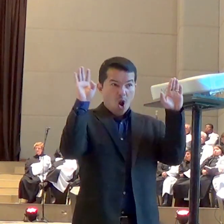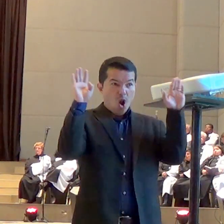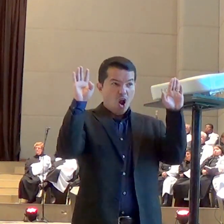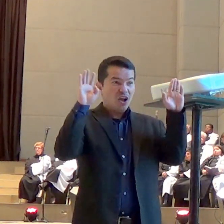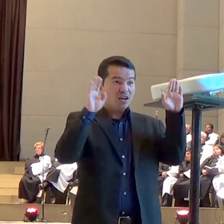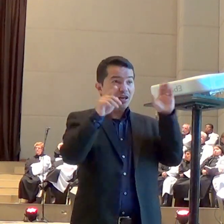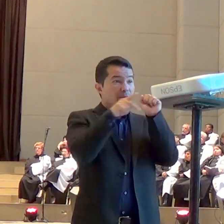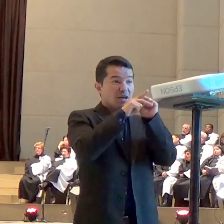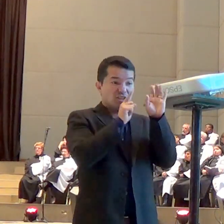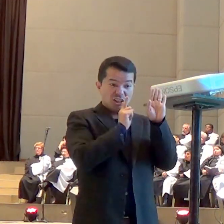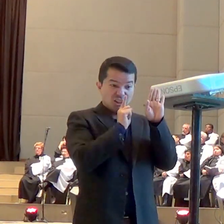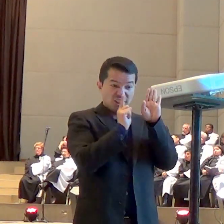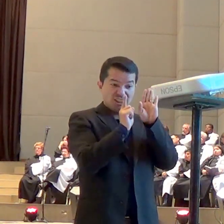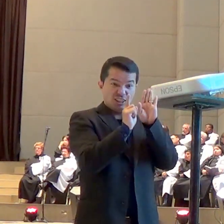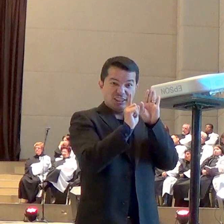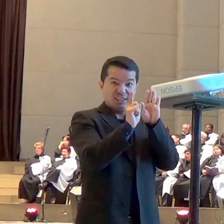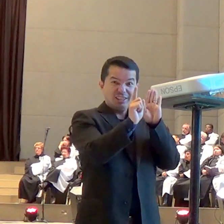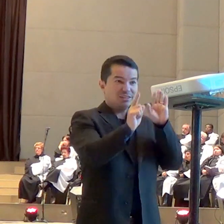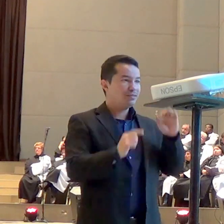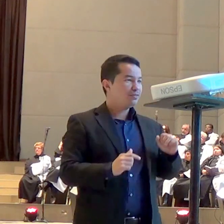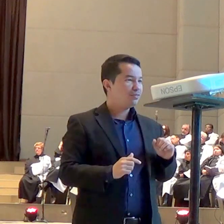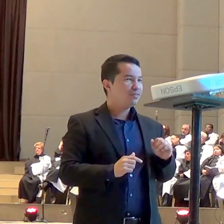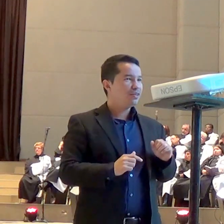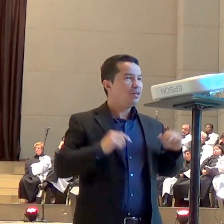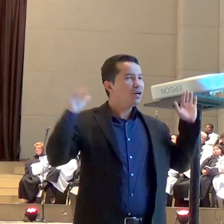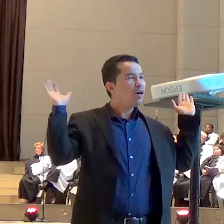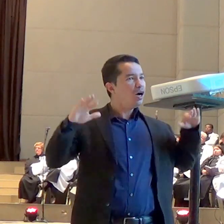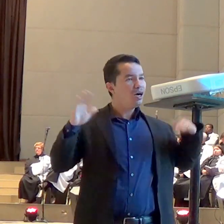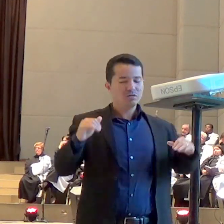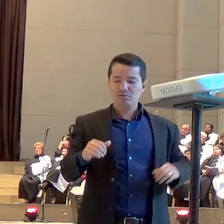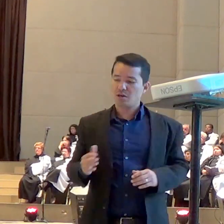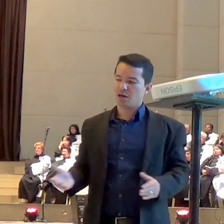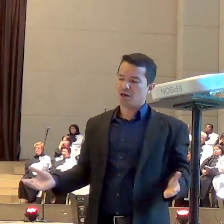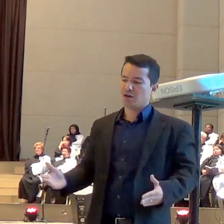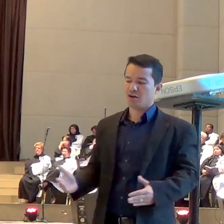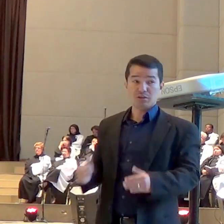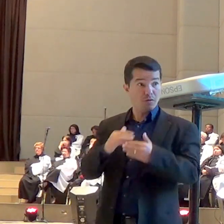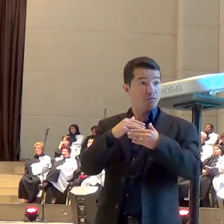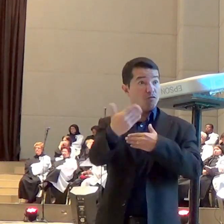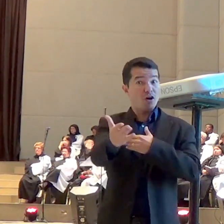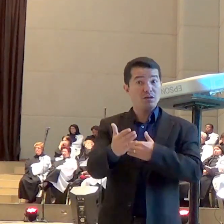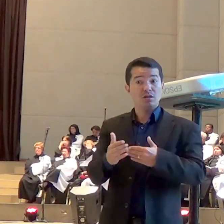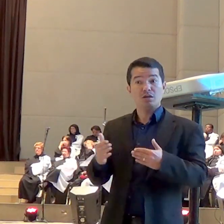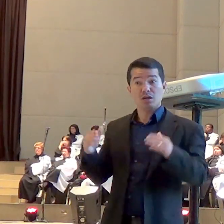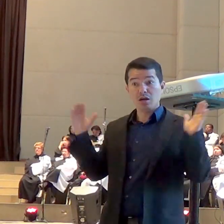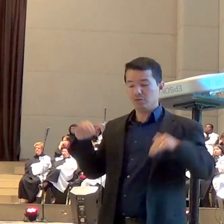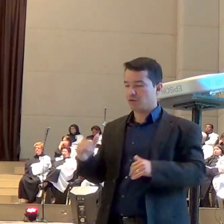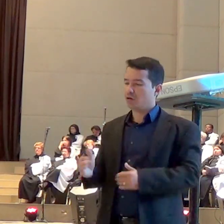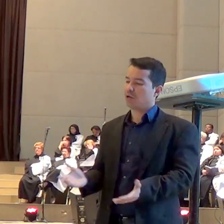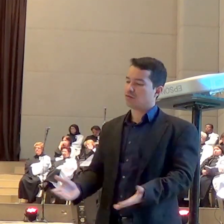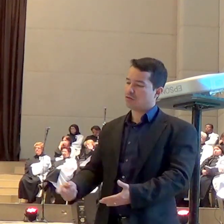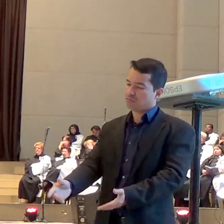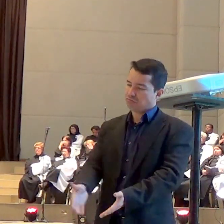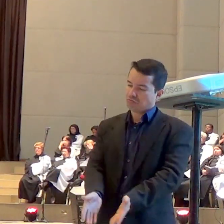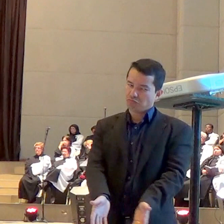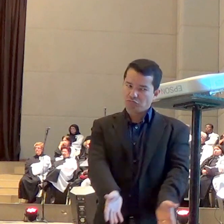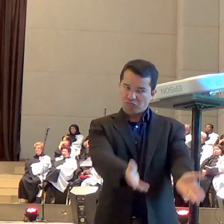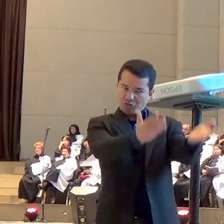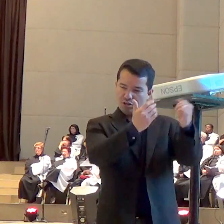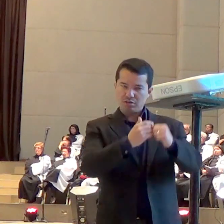ali quando o anjo o leva para fora diz assim vai embora filho vai embora você está livre e o anjo desaparece ele